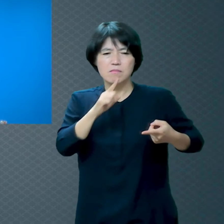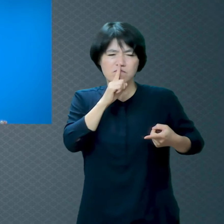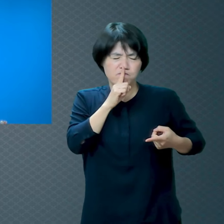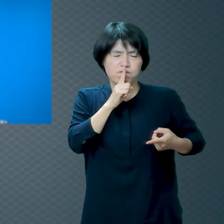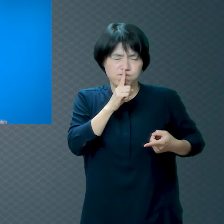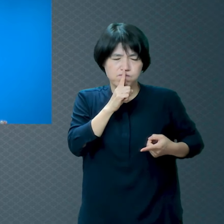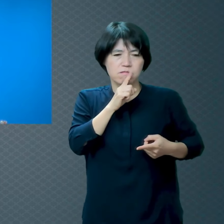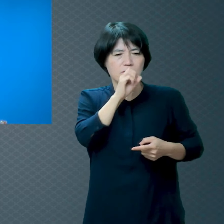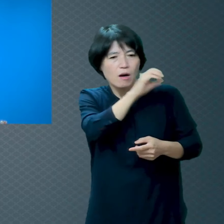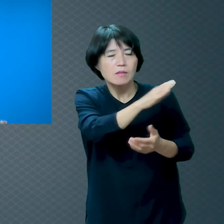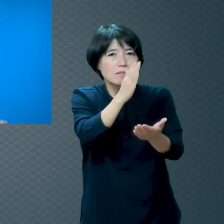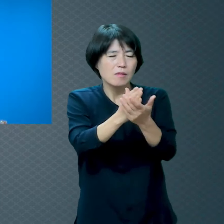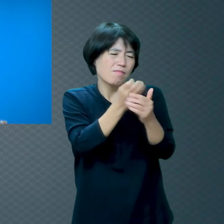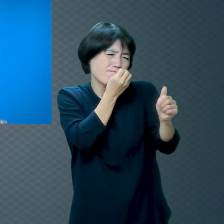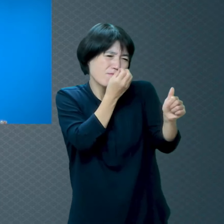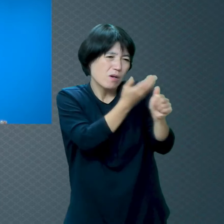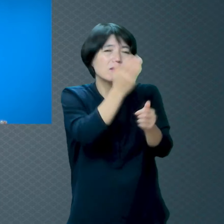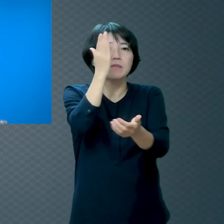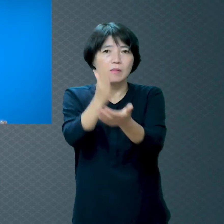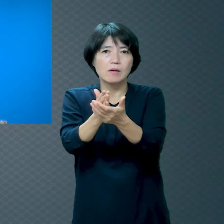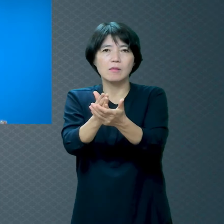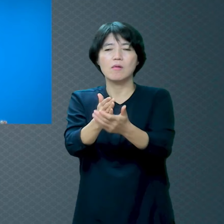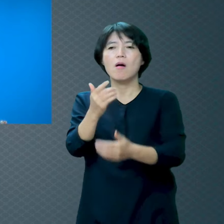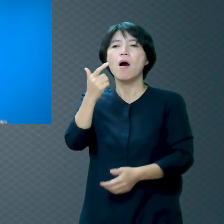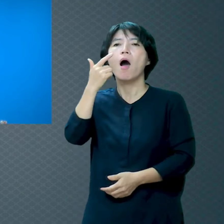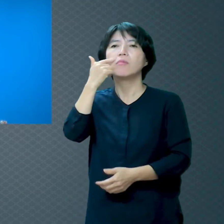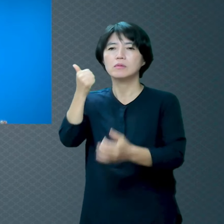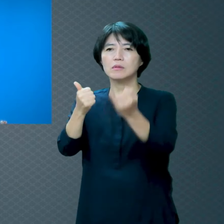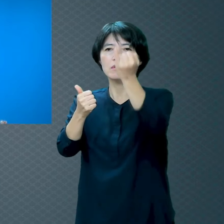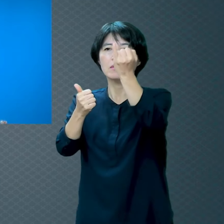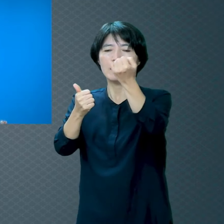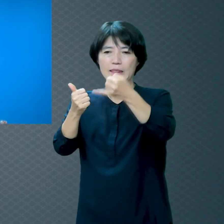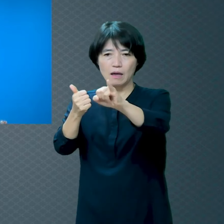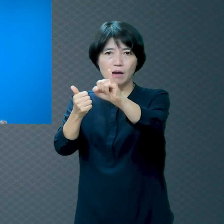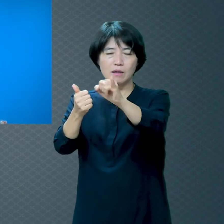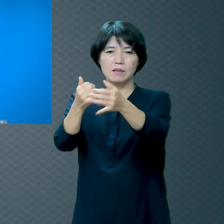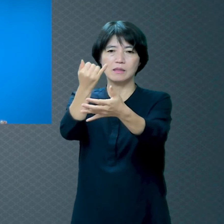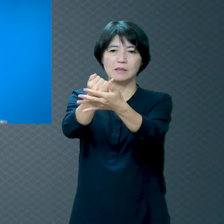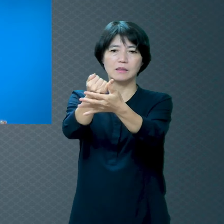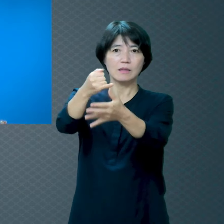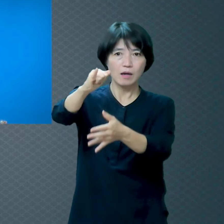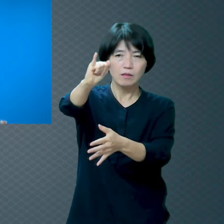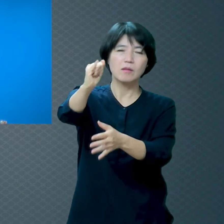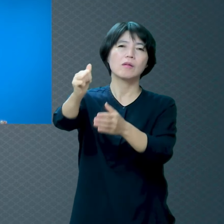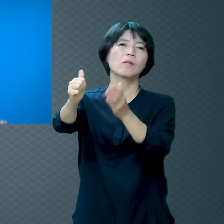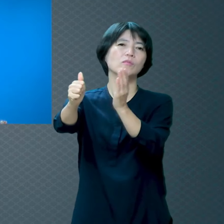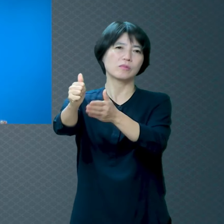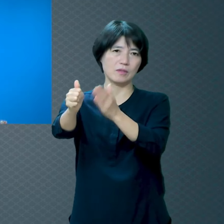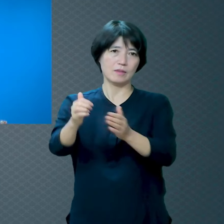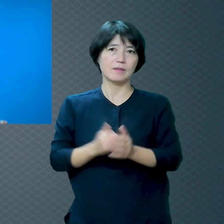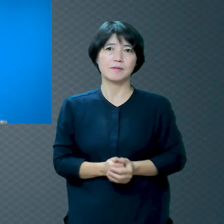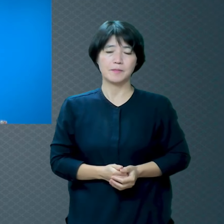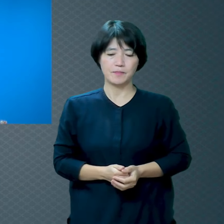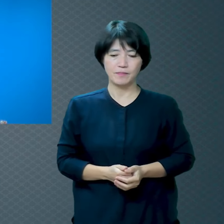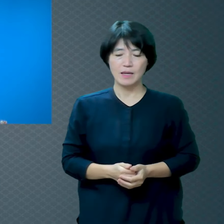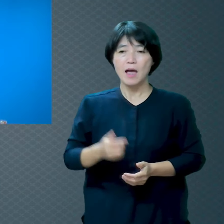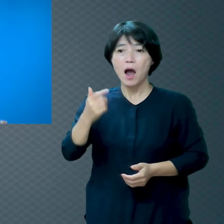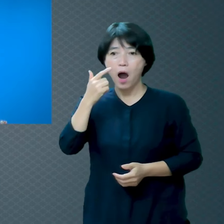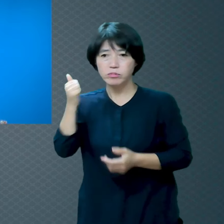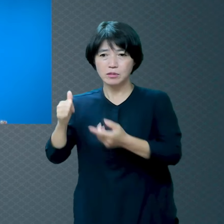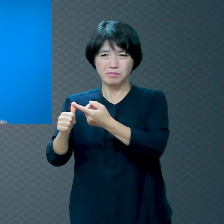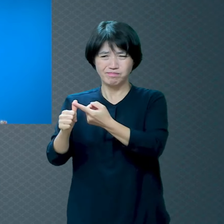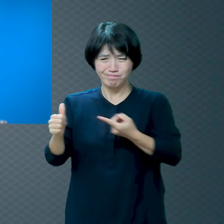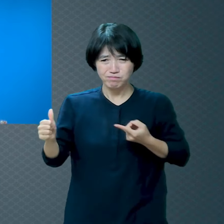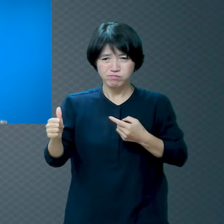왜요? 그게 부모 마음이잖아요 자기는 비록 죽을지언정 자기 자식이